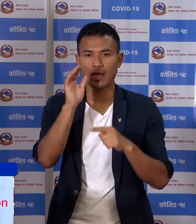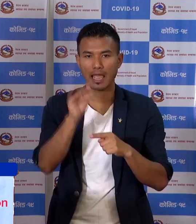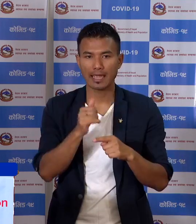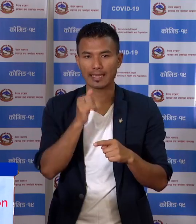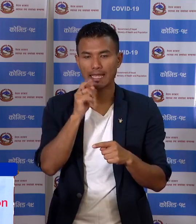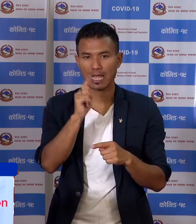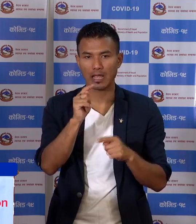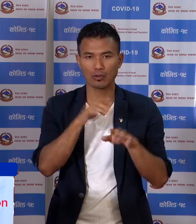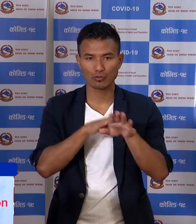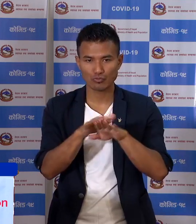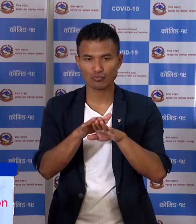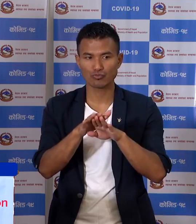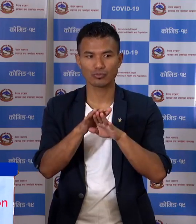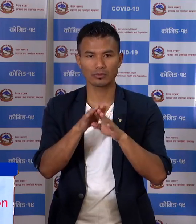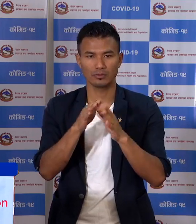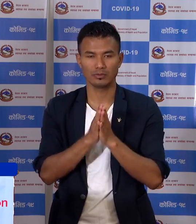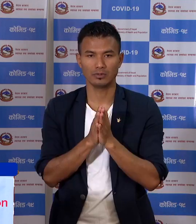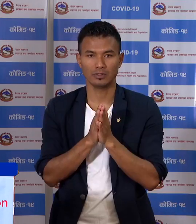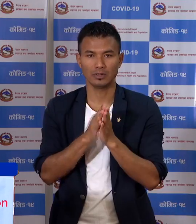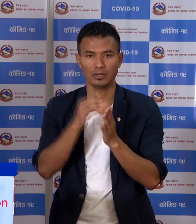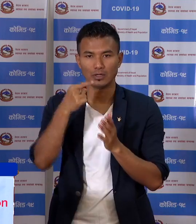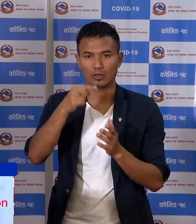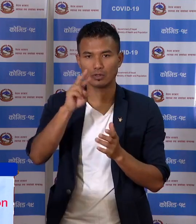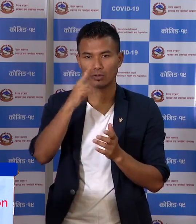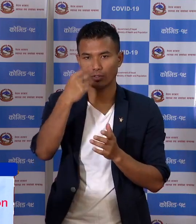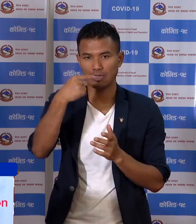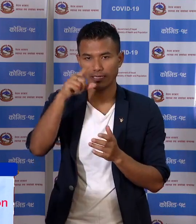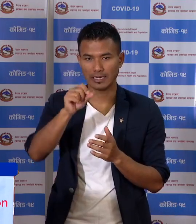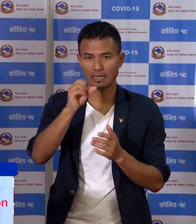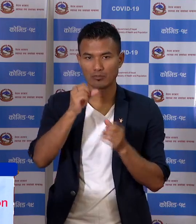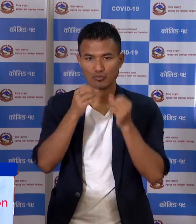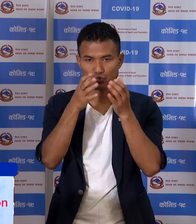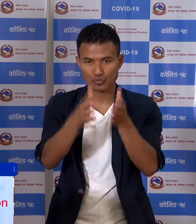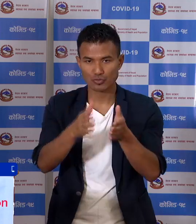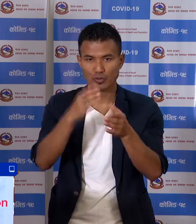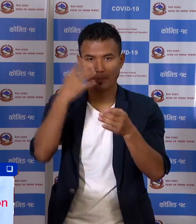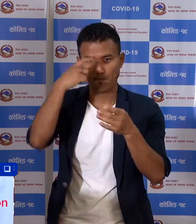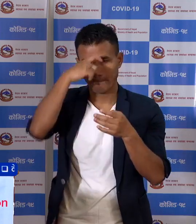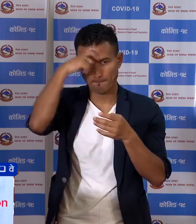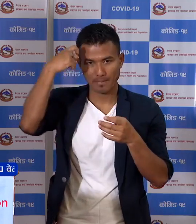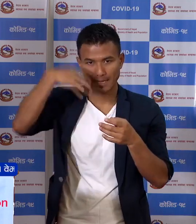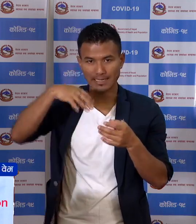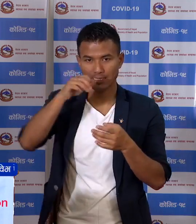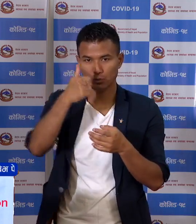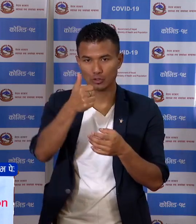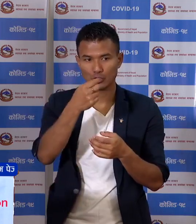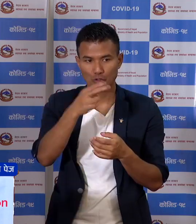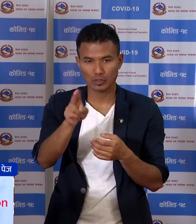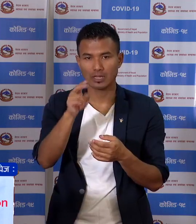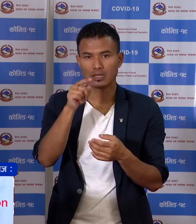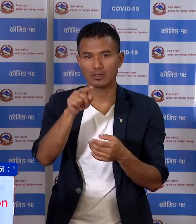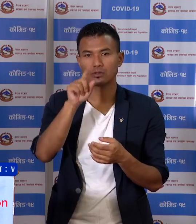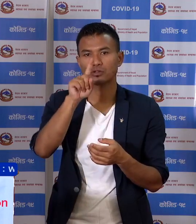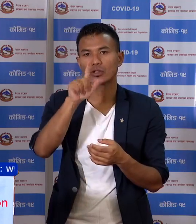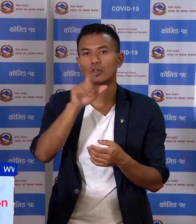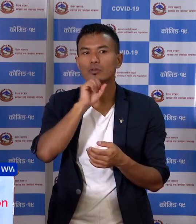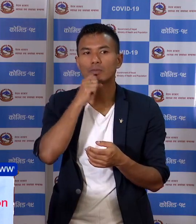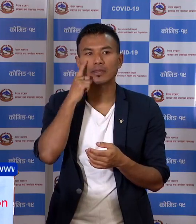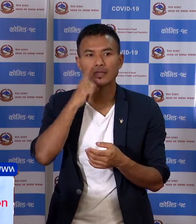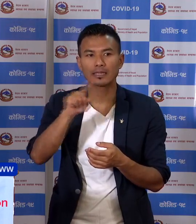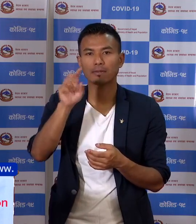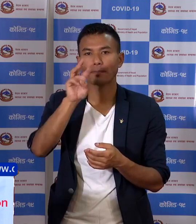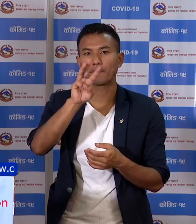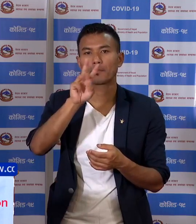भयका अरू नरेनापूर मद्रसा का बाके का छजाना जो सत्र देखी